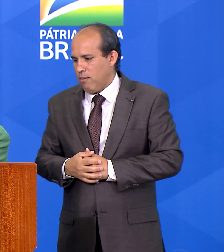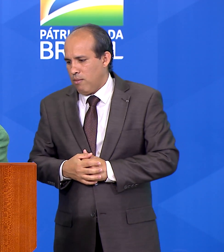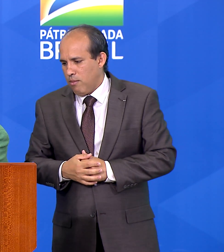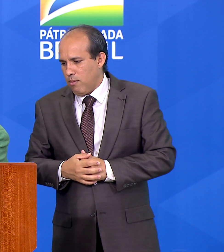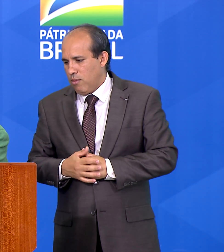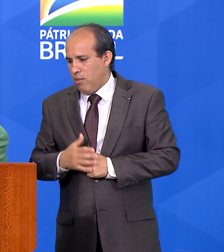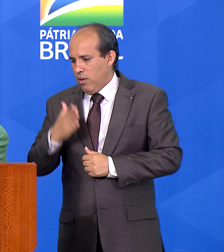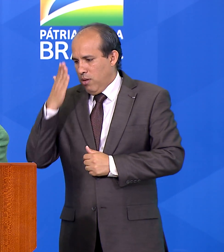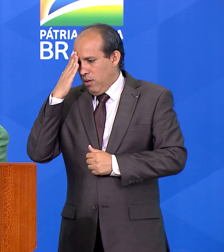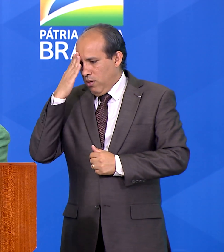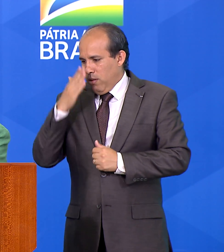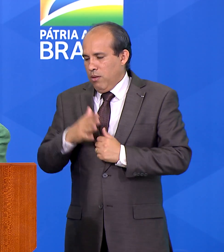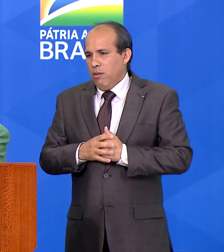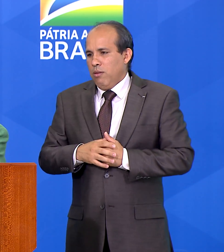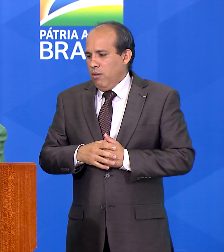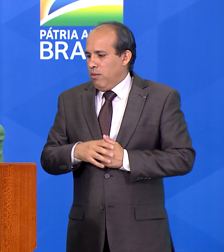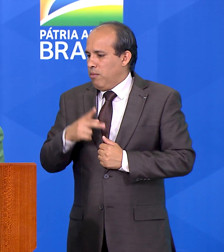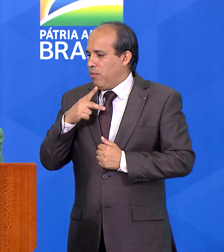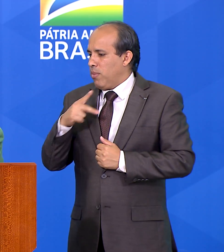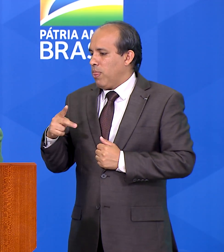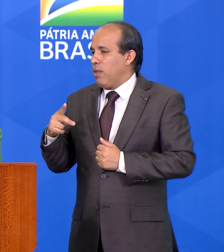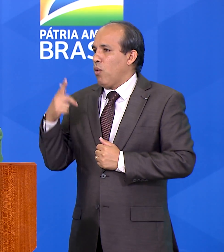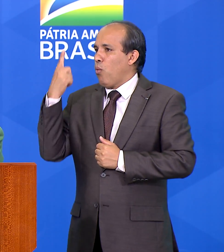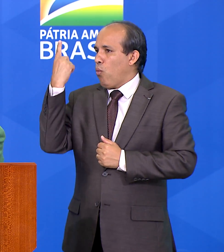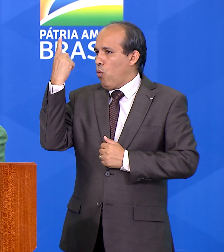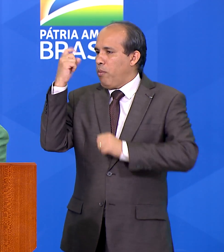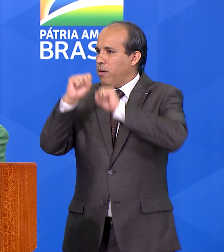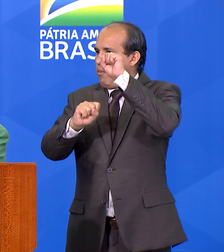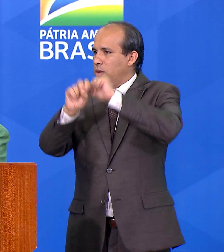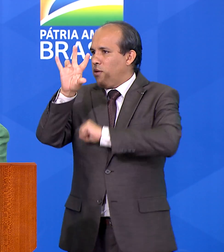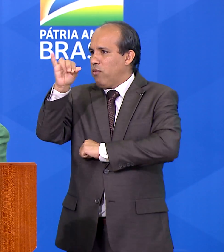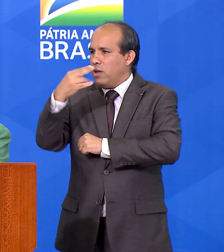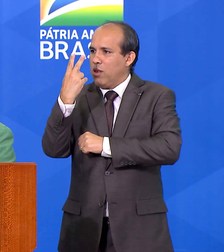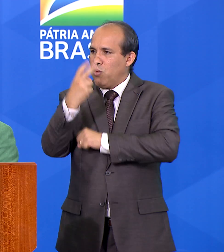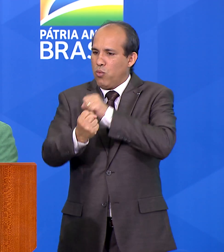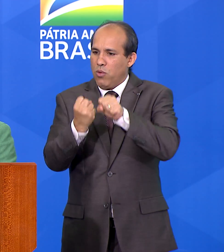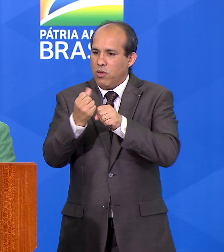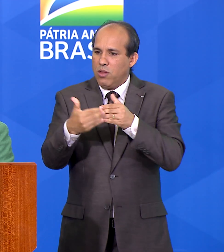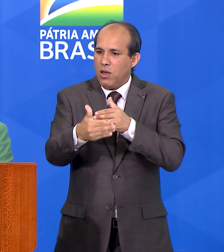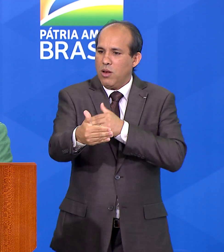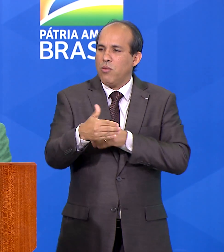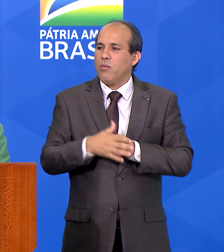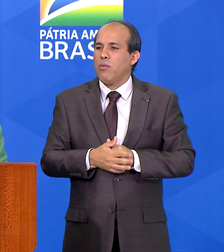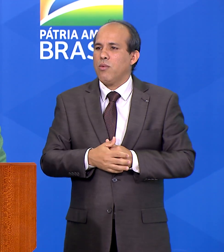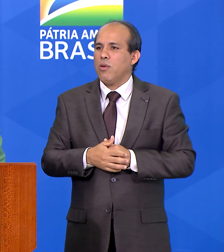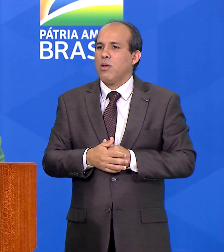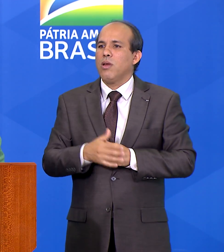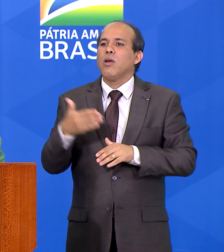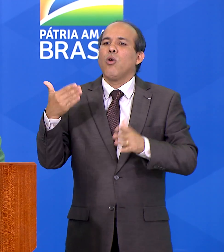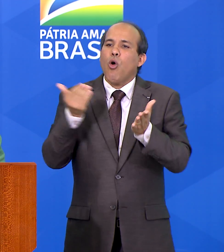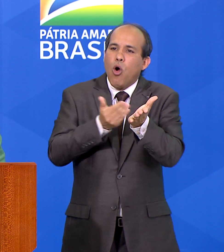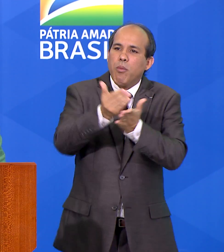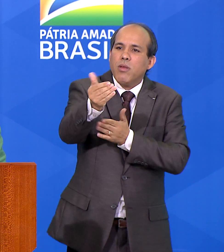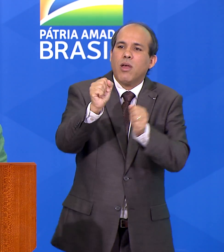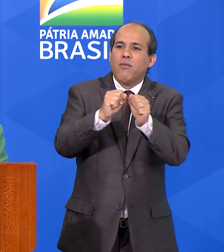que a UFN3 vai, daqui a dois anos, entrar em produção.